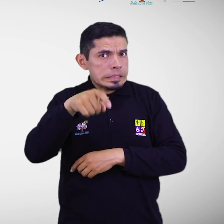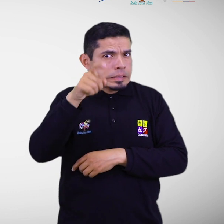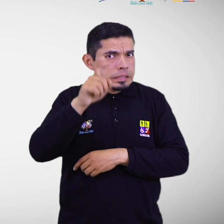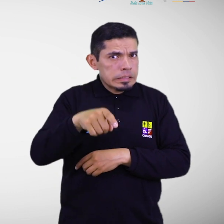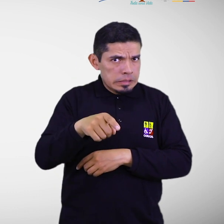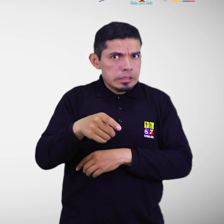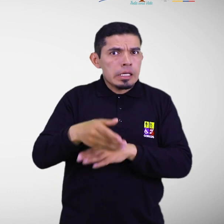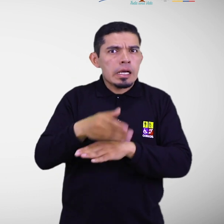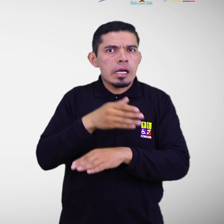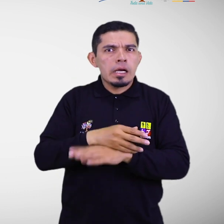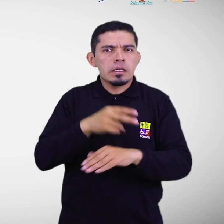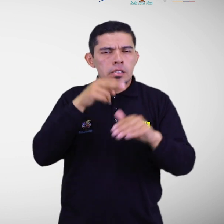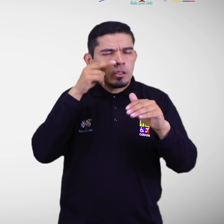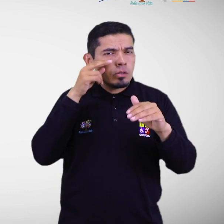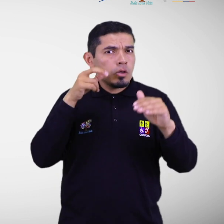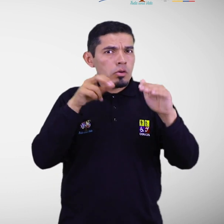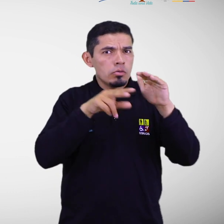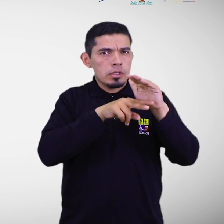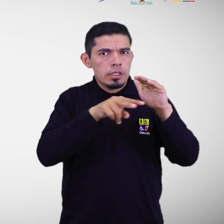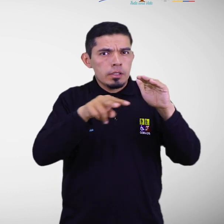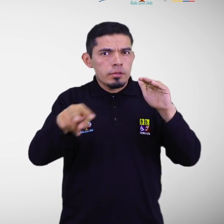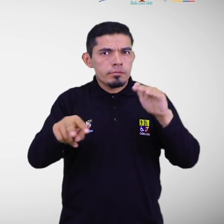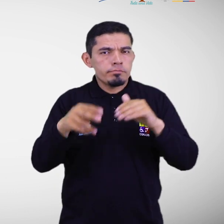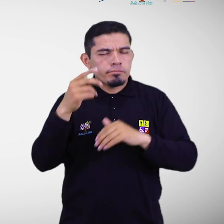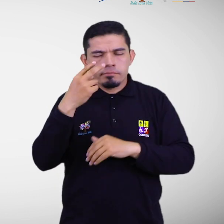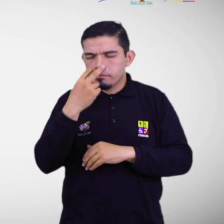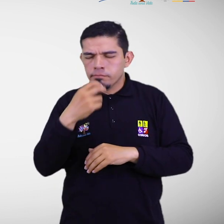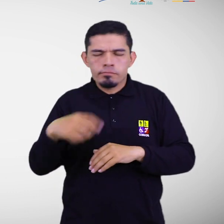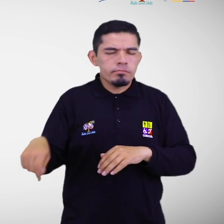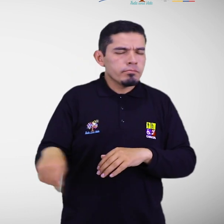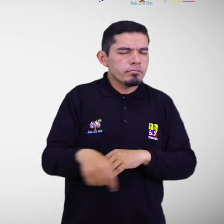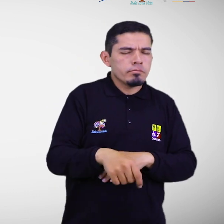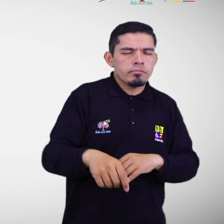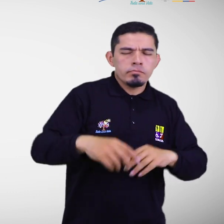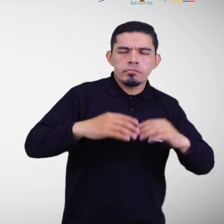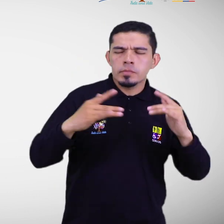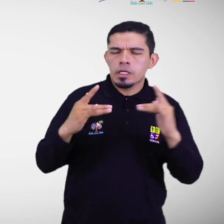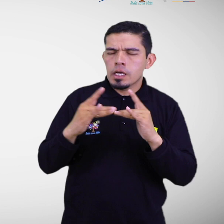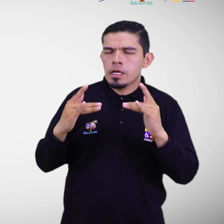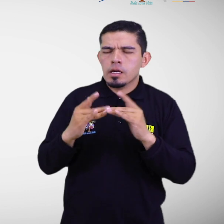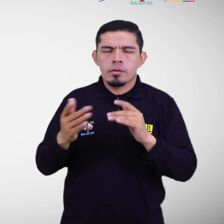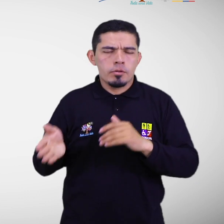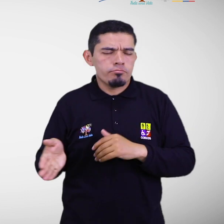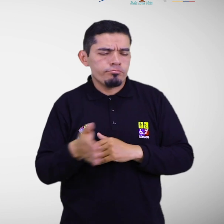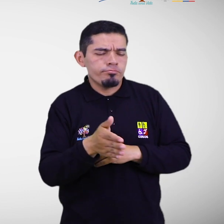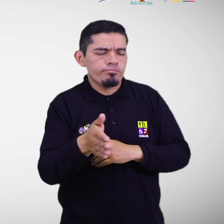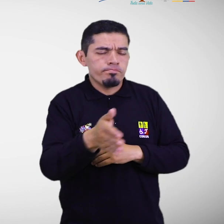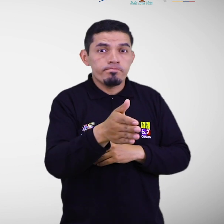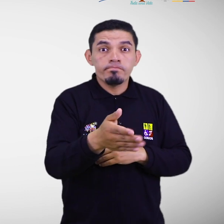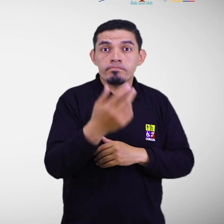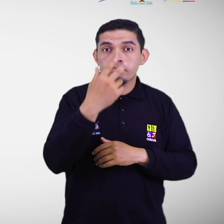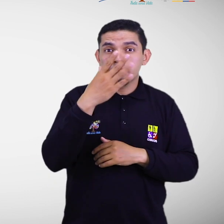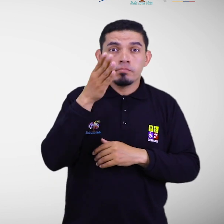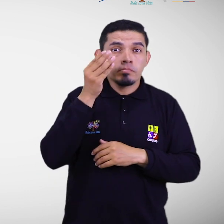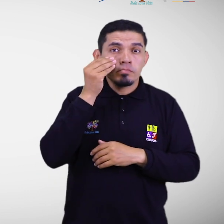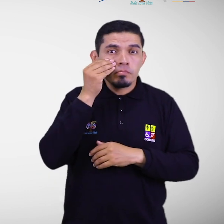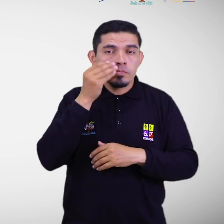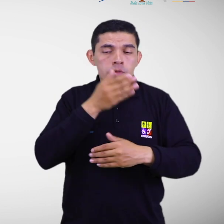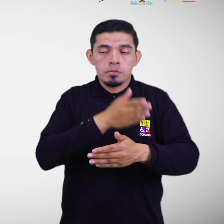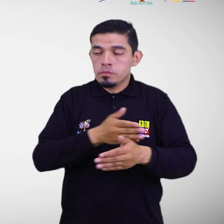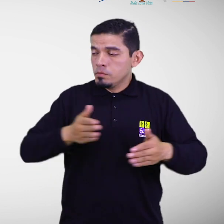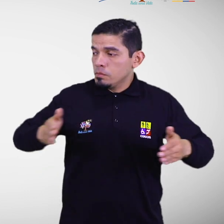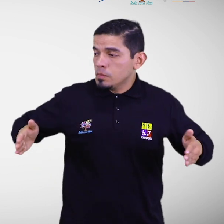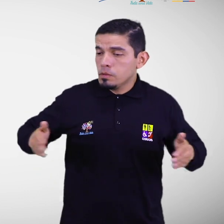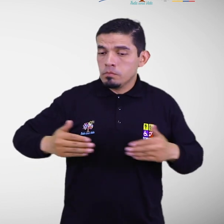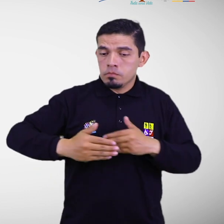recorrido por el alojamiento temporal. Durante el recorrido, la persona con discapacidad visual percibe los espacios del